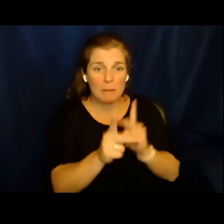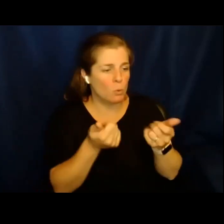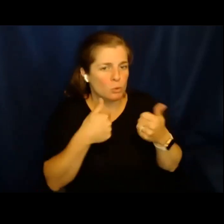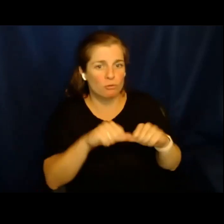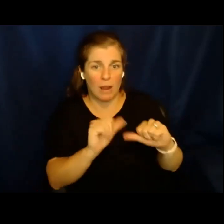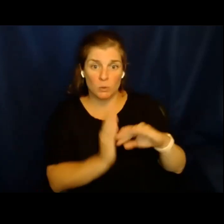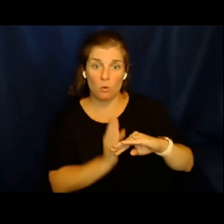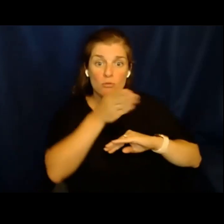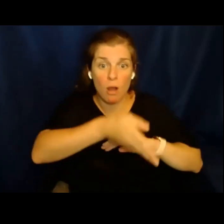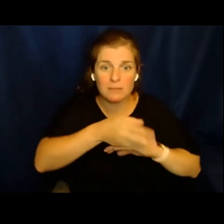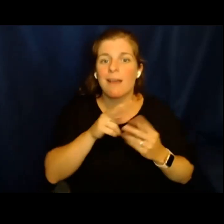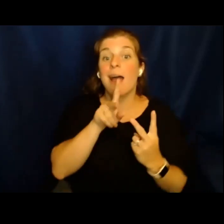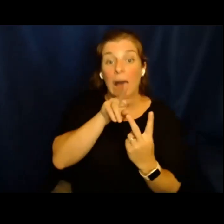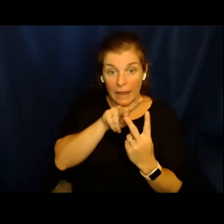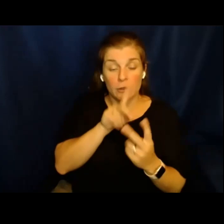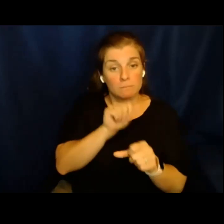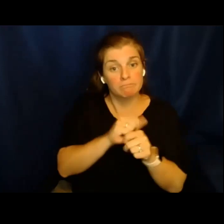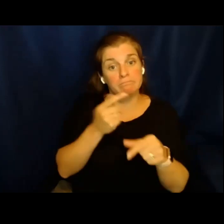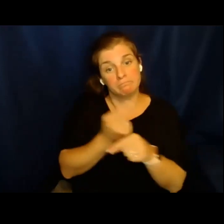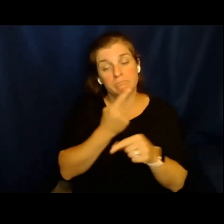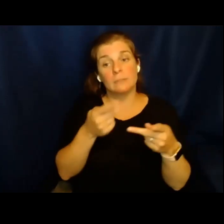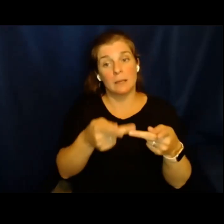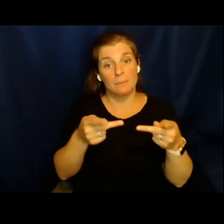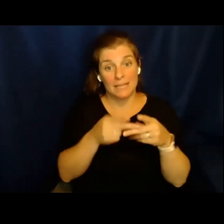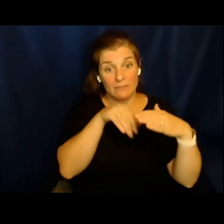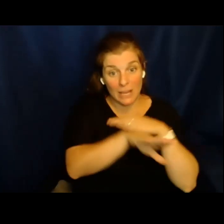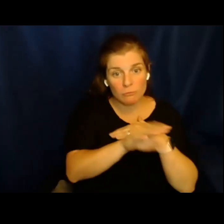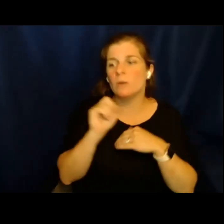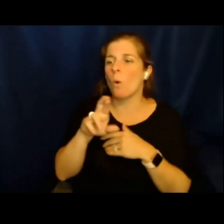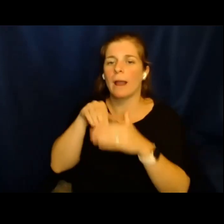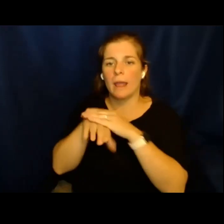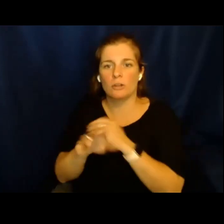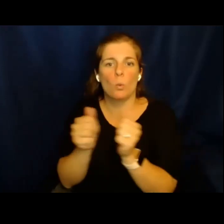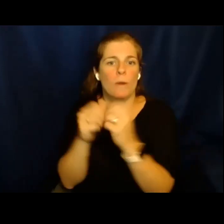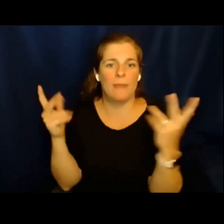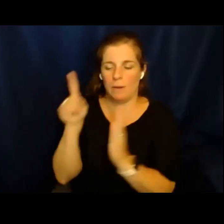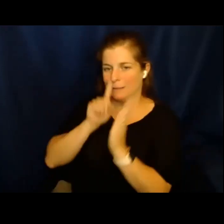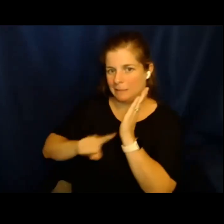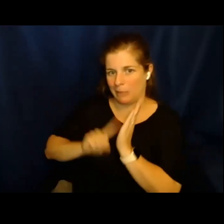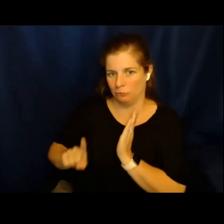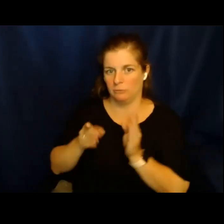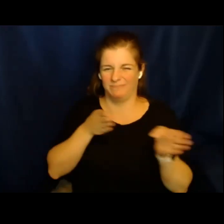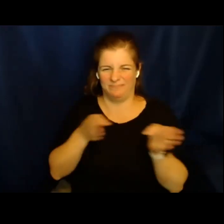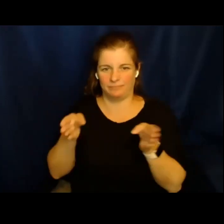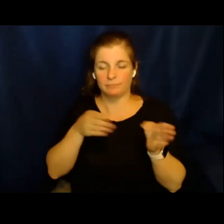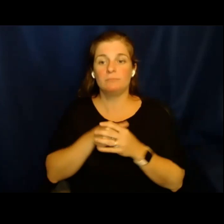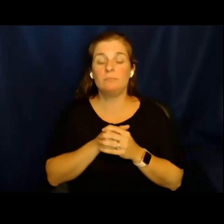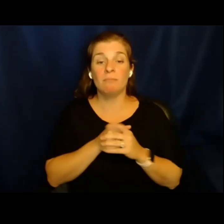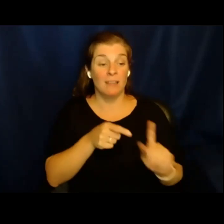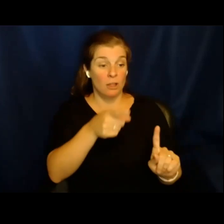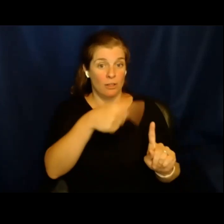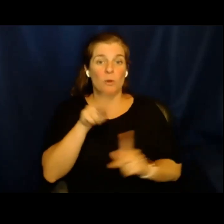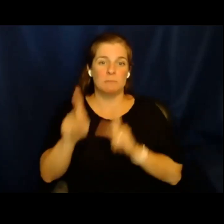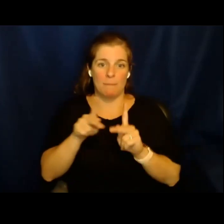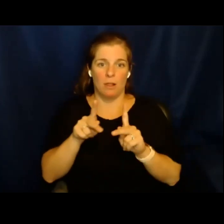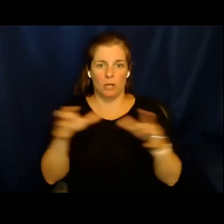que está tratando de cruzar, ya sea en un puerto, en un punto de entrada o puerto de entrada o en algún otro terreno, entre puertos